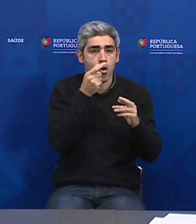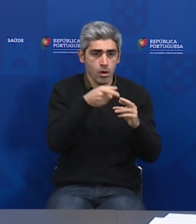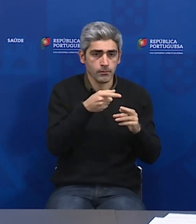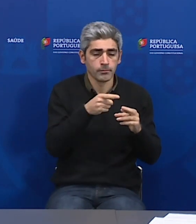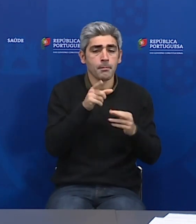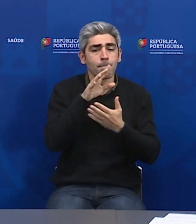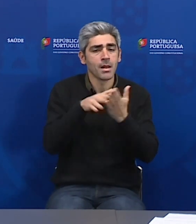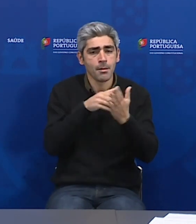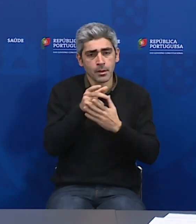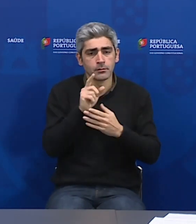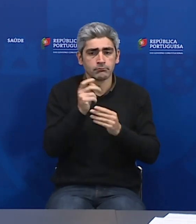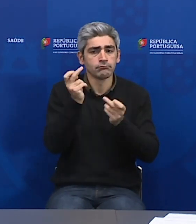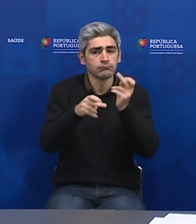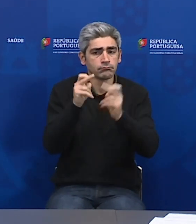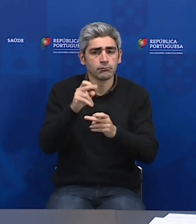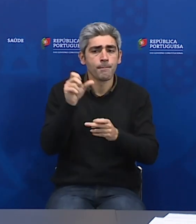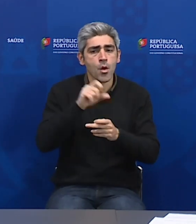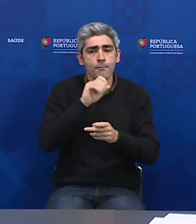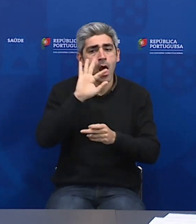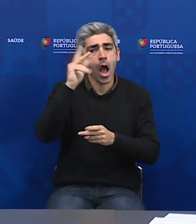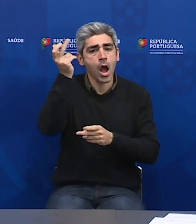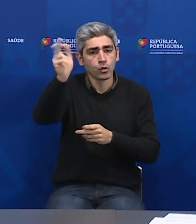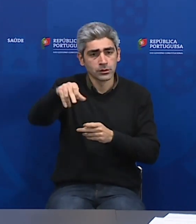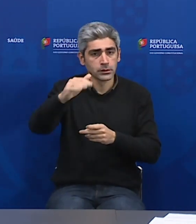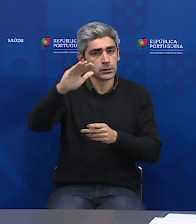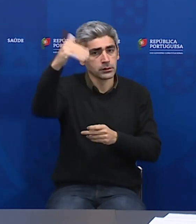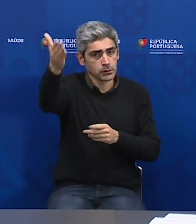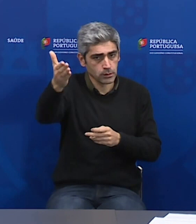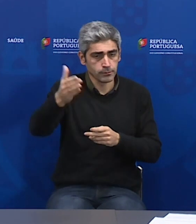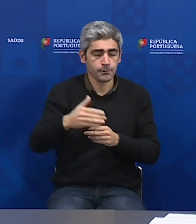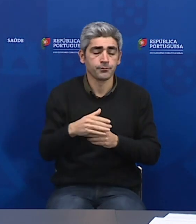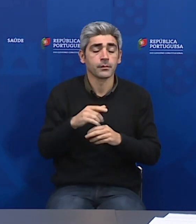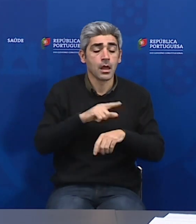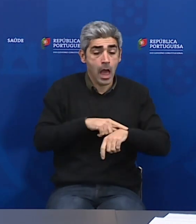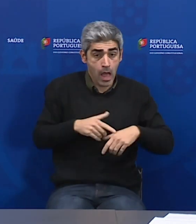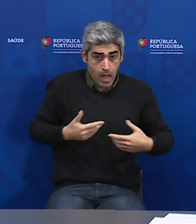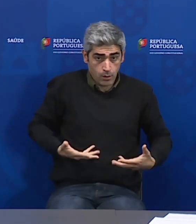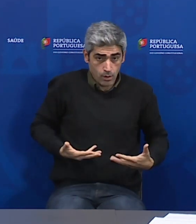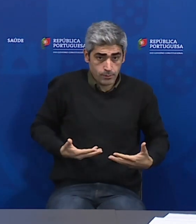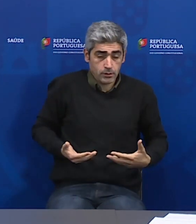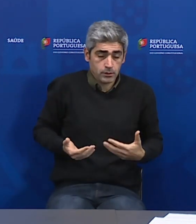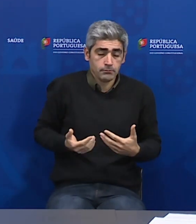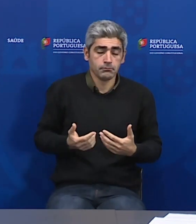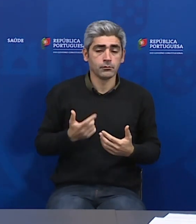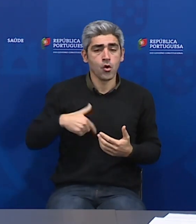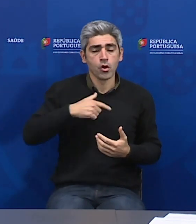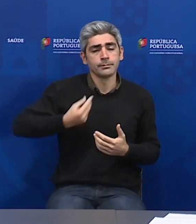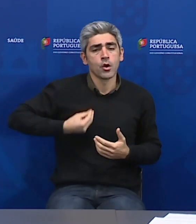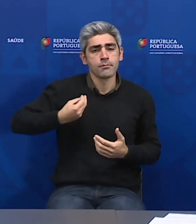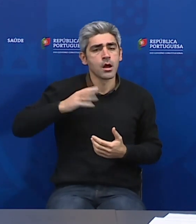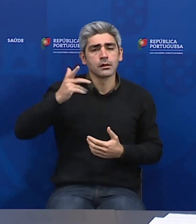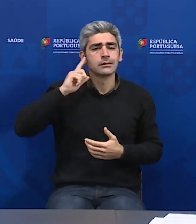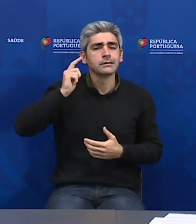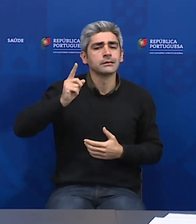de acordo sempre com aquilo que de pior nos possa acontecer. Neste momento, o que nós estamos preocupados